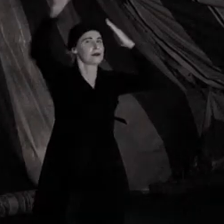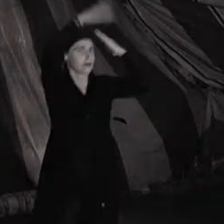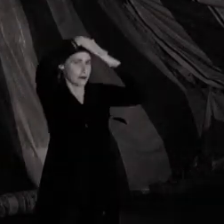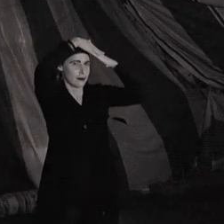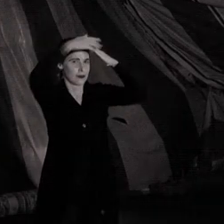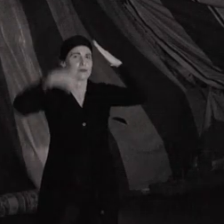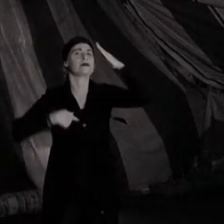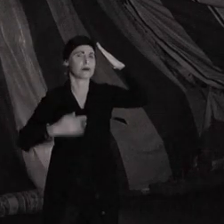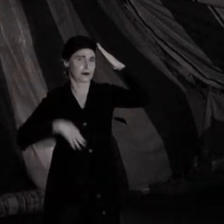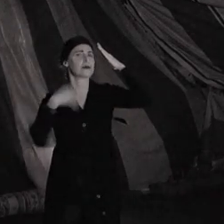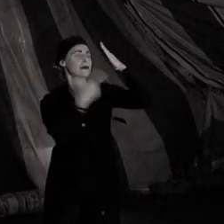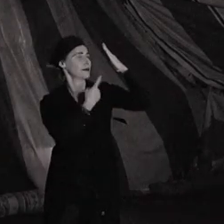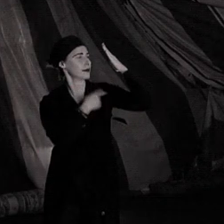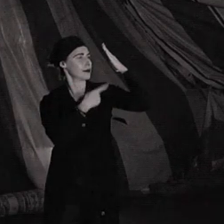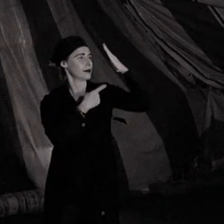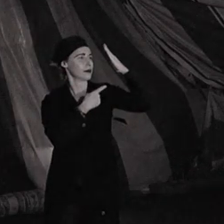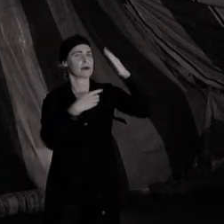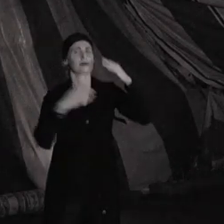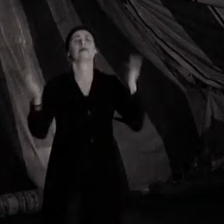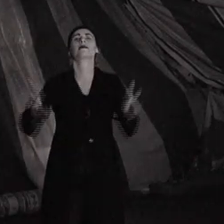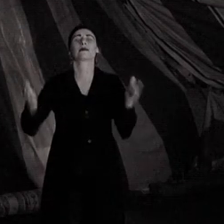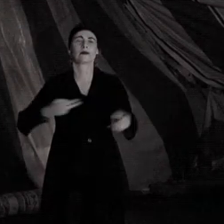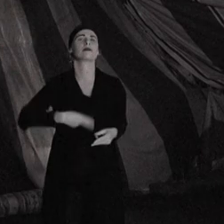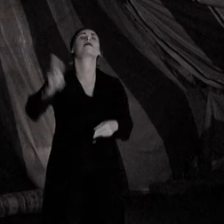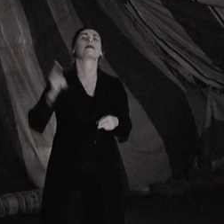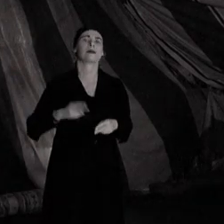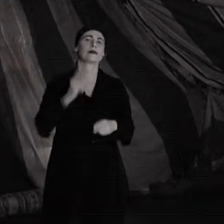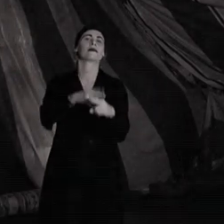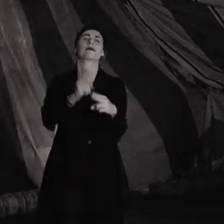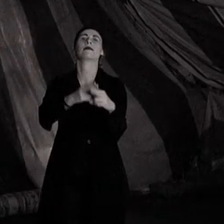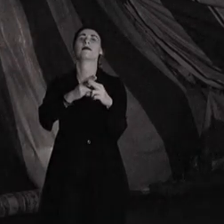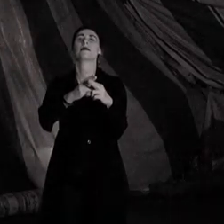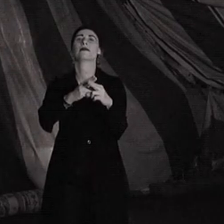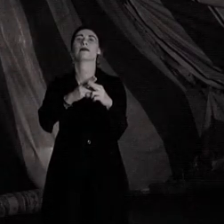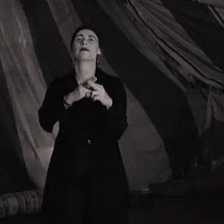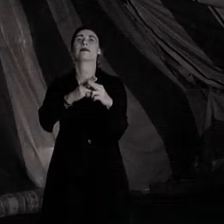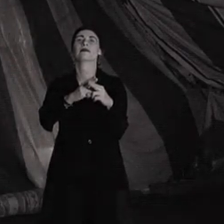trous bizarres, Moi j'aime assez ces tourbillons, c'est comment déjà votre nom ?